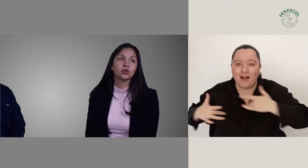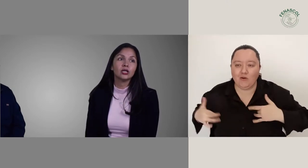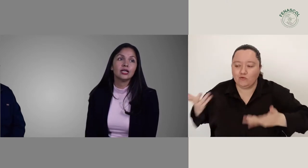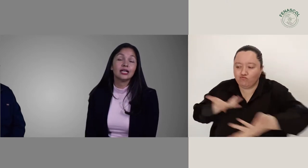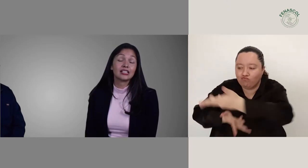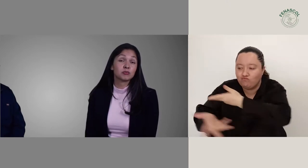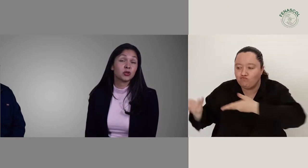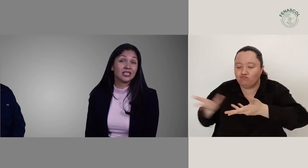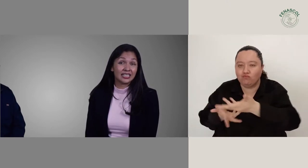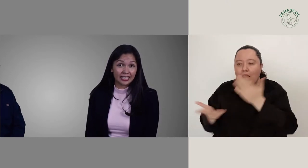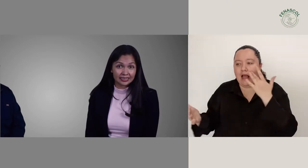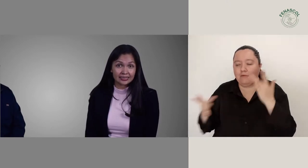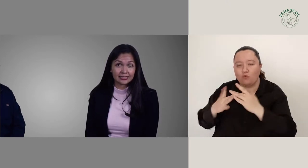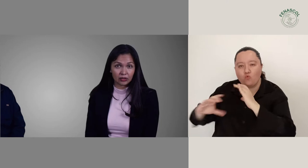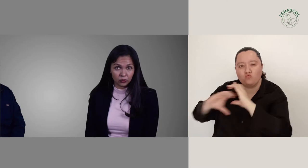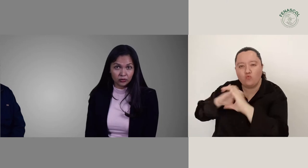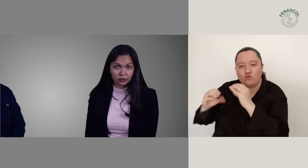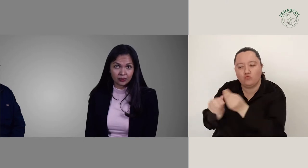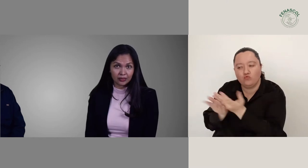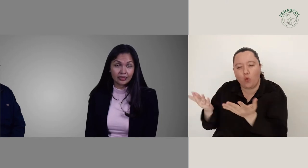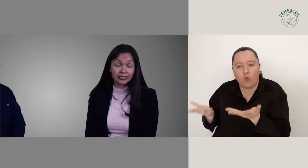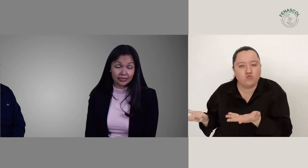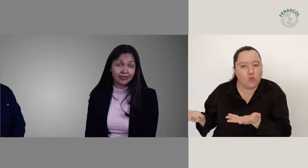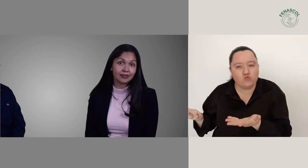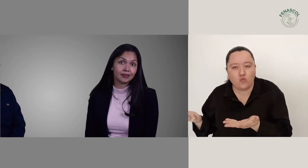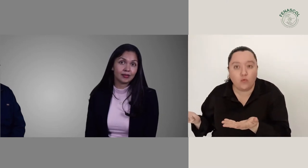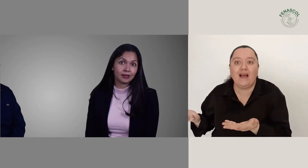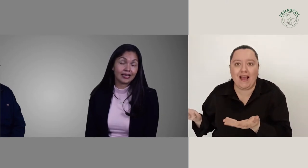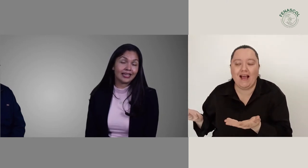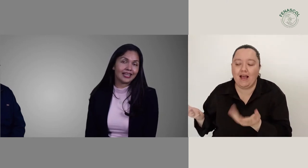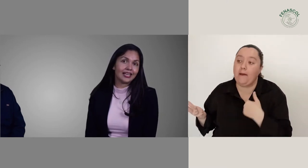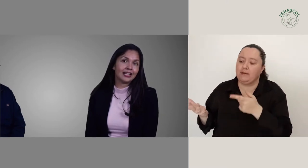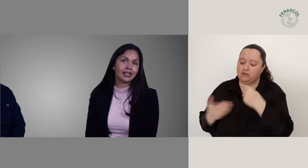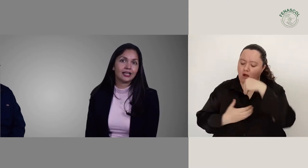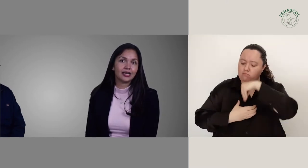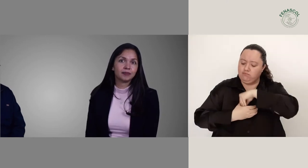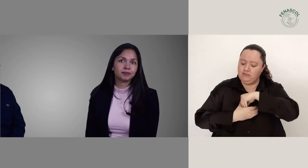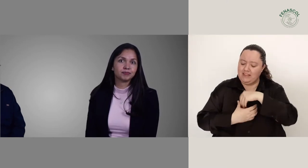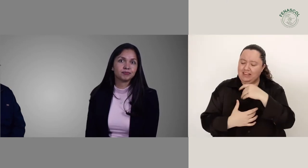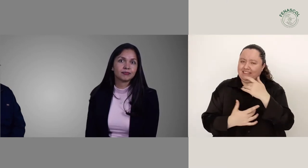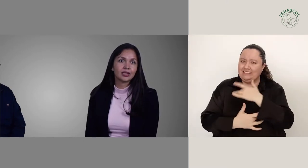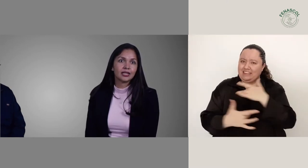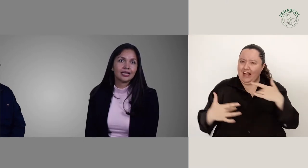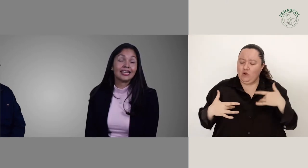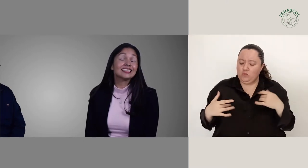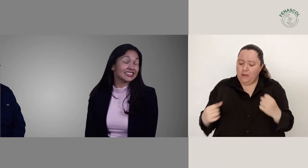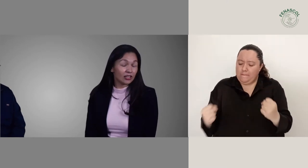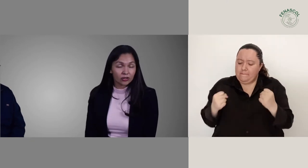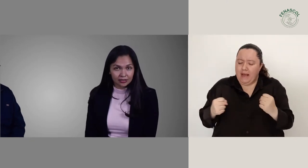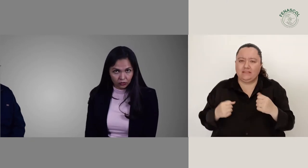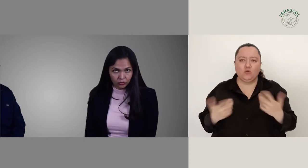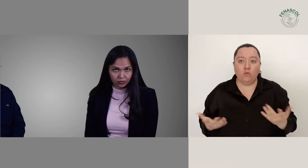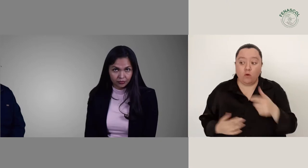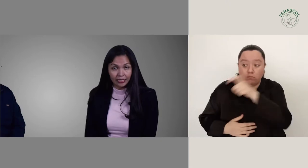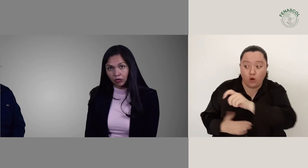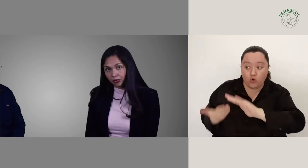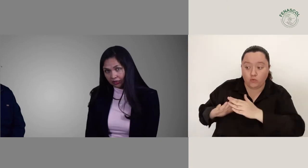las prioridades de salud y el estado de salud de la comunidad